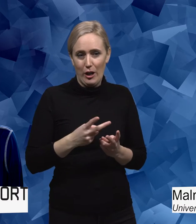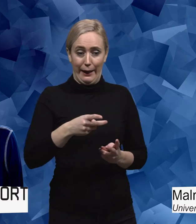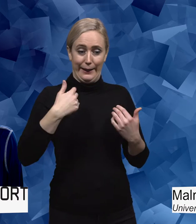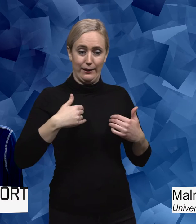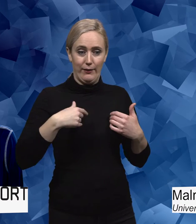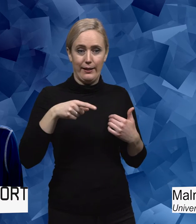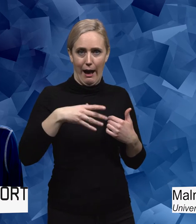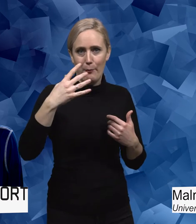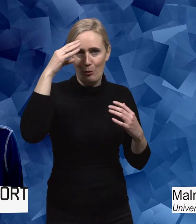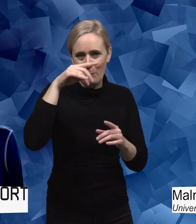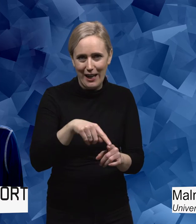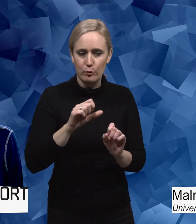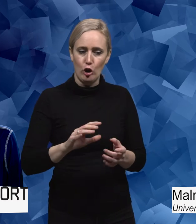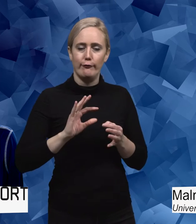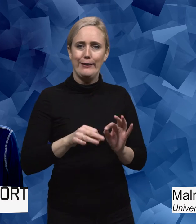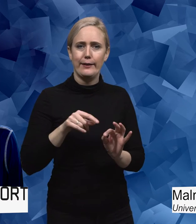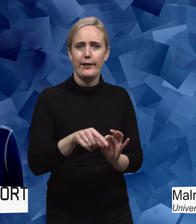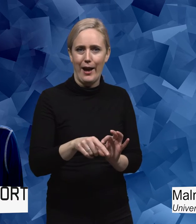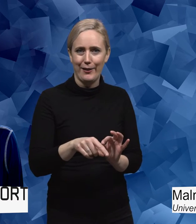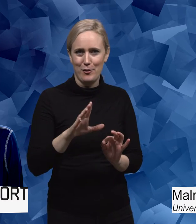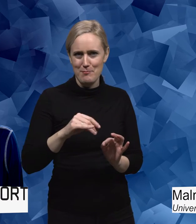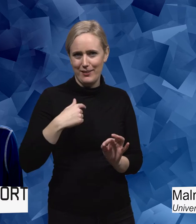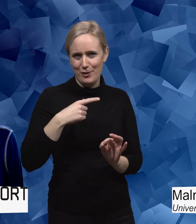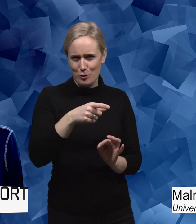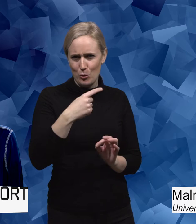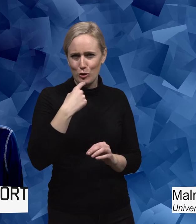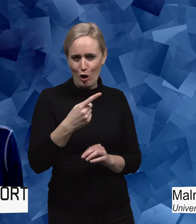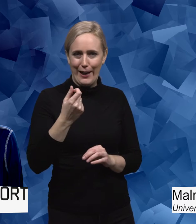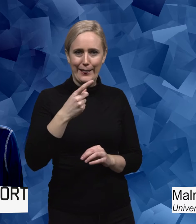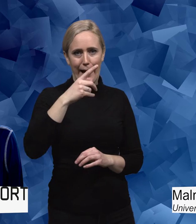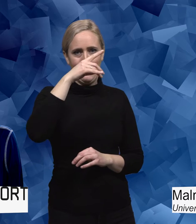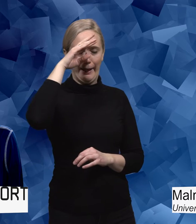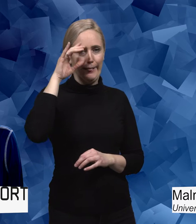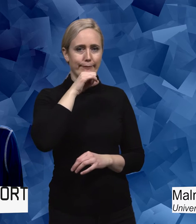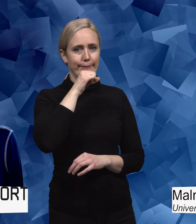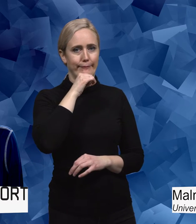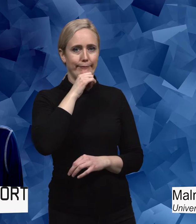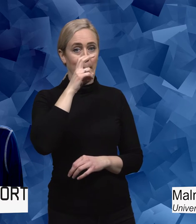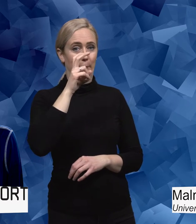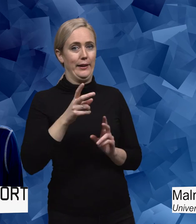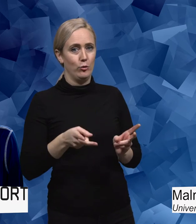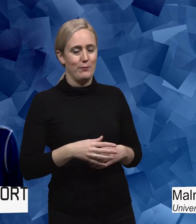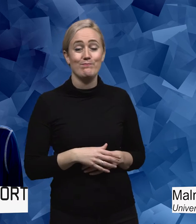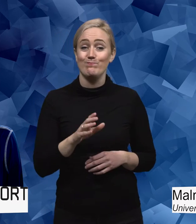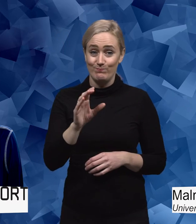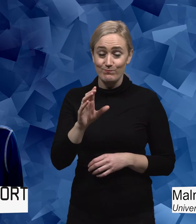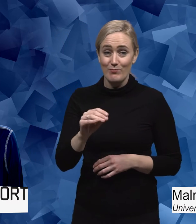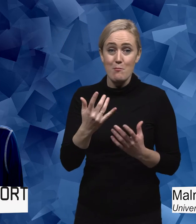ser i det du säger att det spökar lite det här äldre synsättet. Ja, precis. Och det är många som skrivit det att just inom idrott och